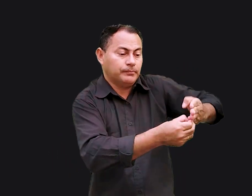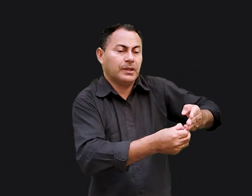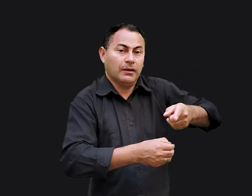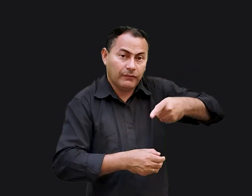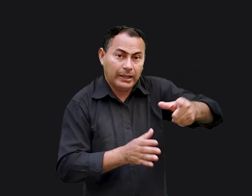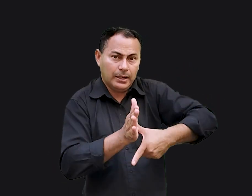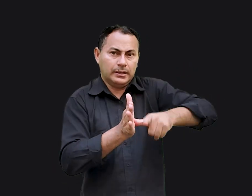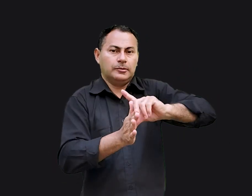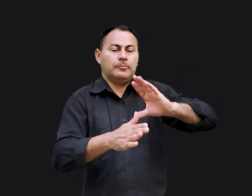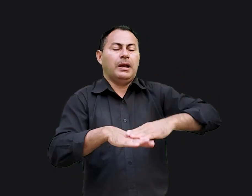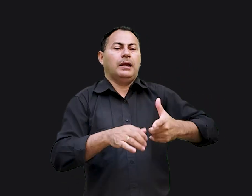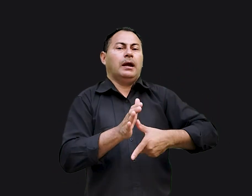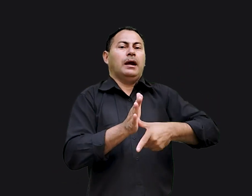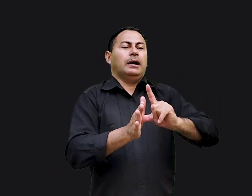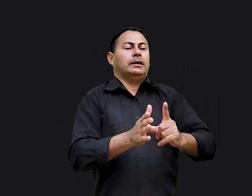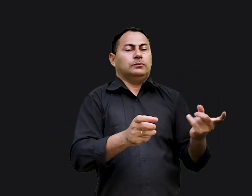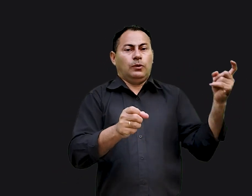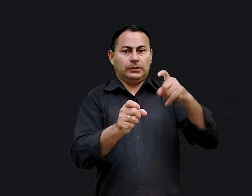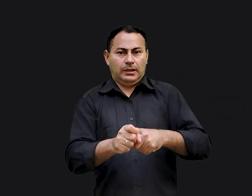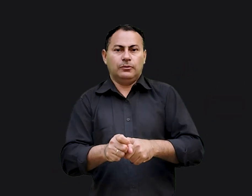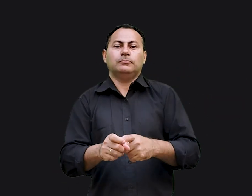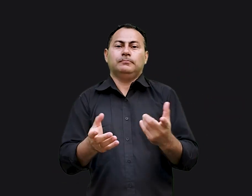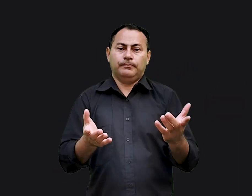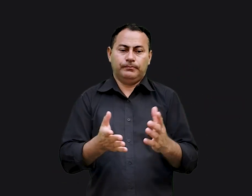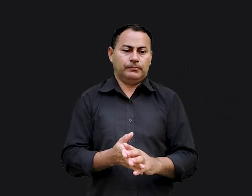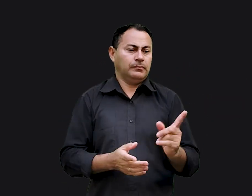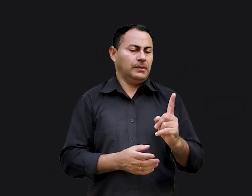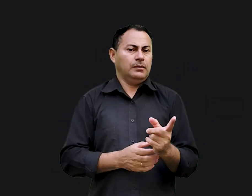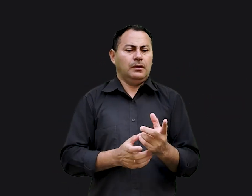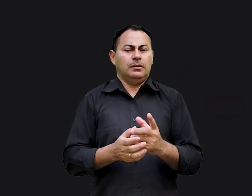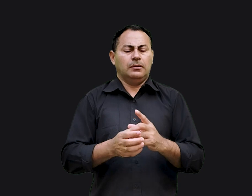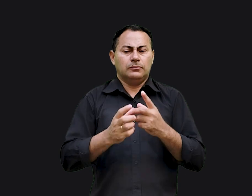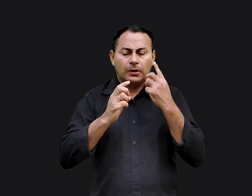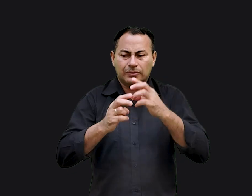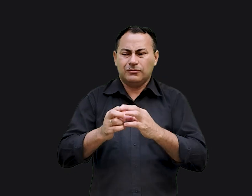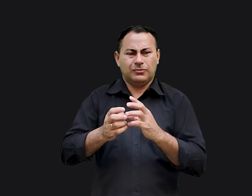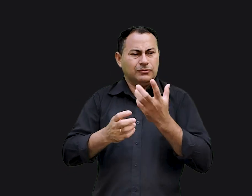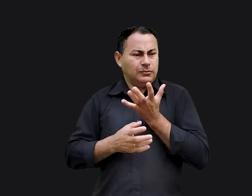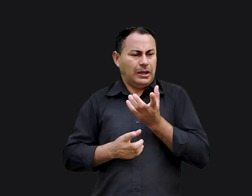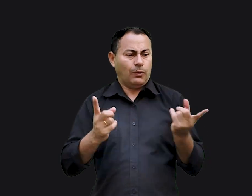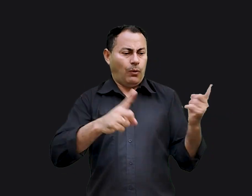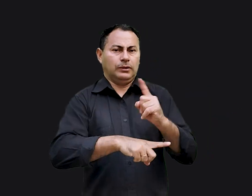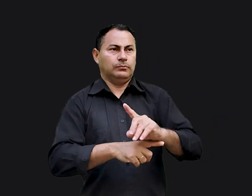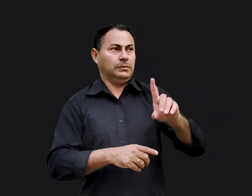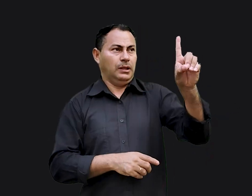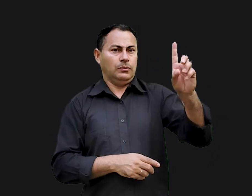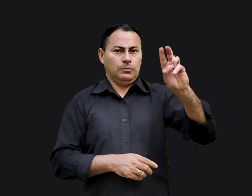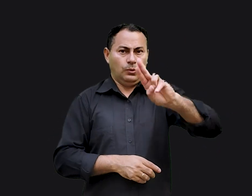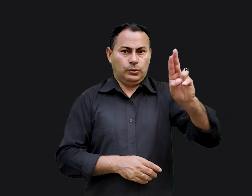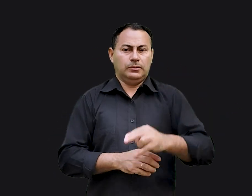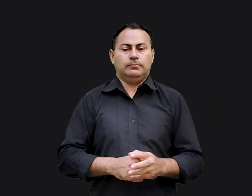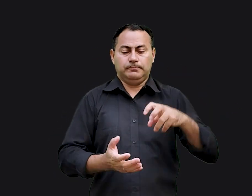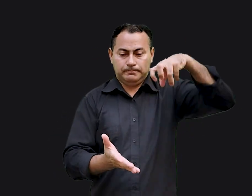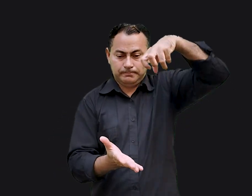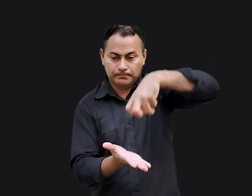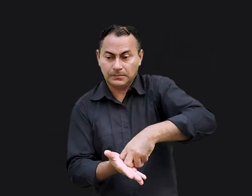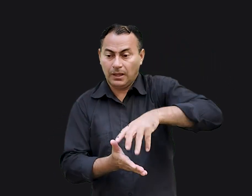quanto mais cedo vocês forem, mais cedo vocês voltarão. Não resistam a Nabucodonosor. Deus o está usando para